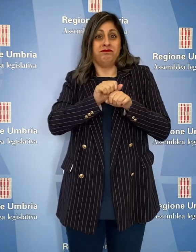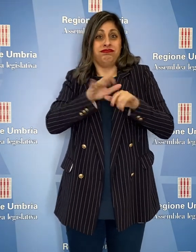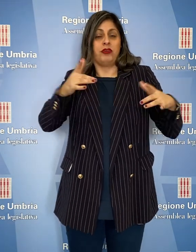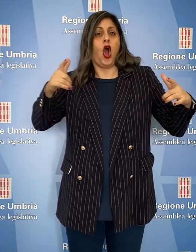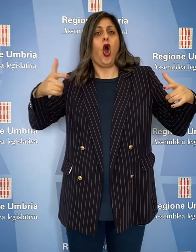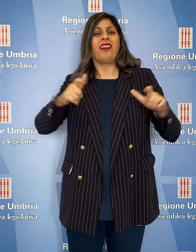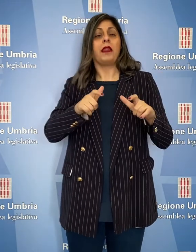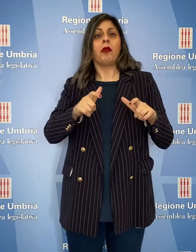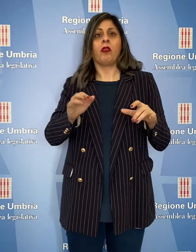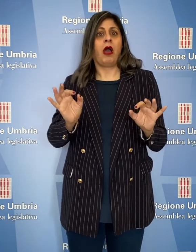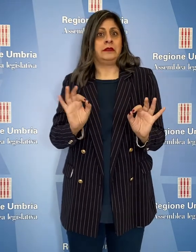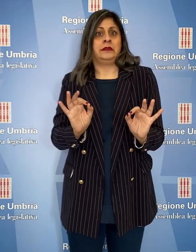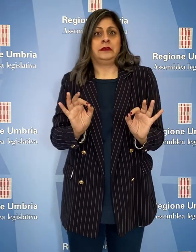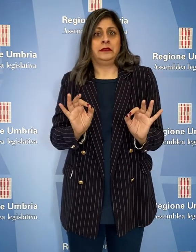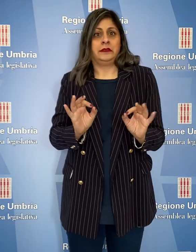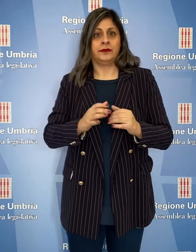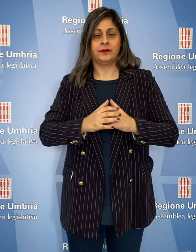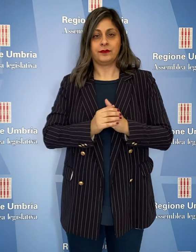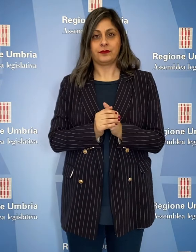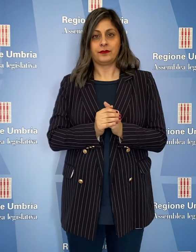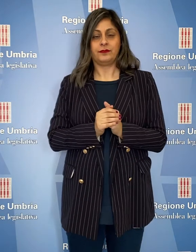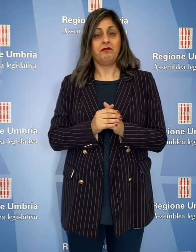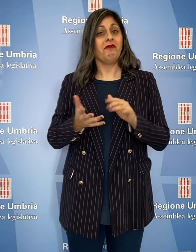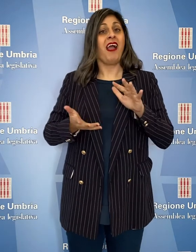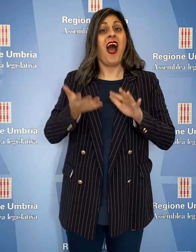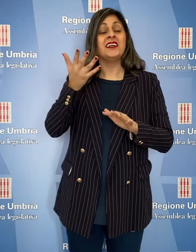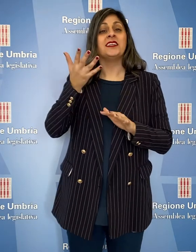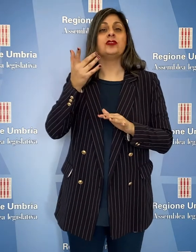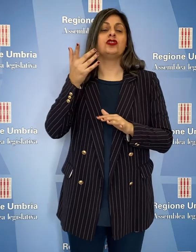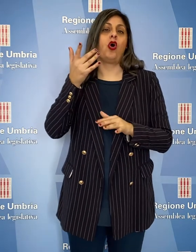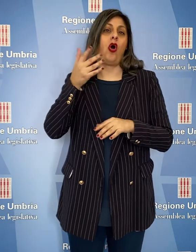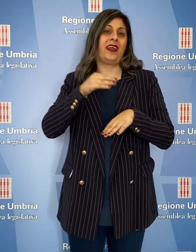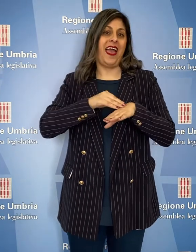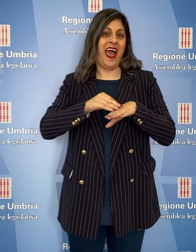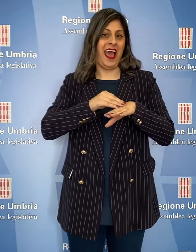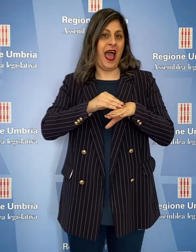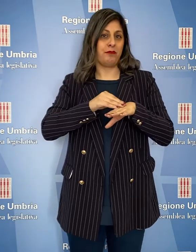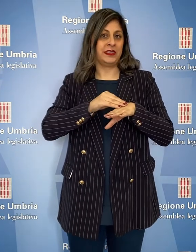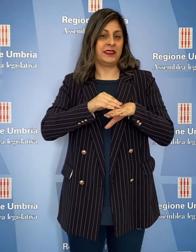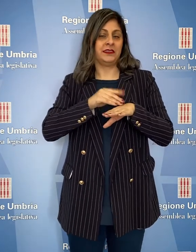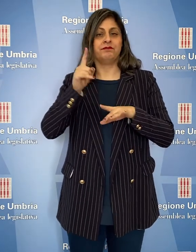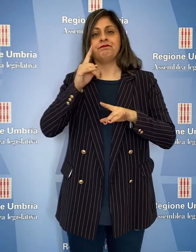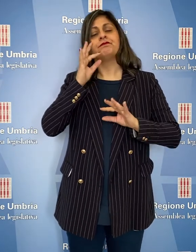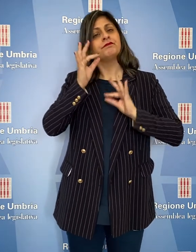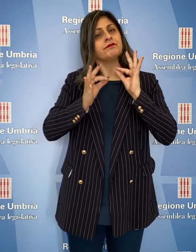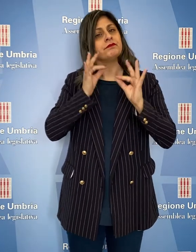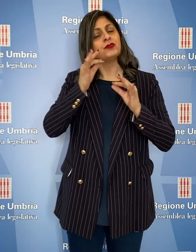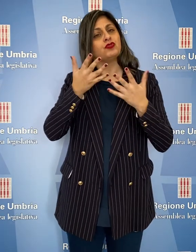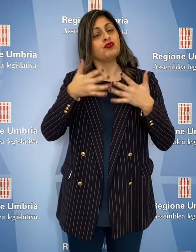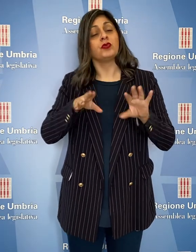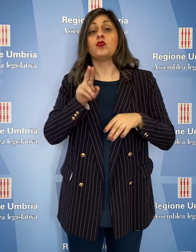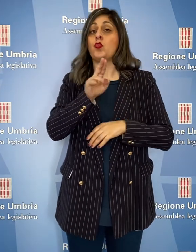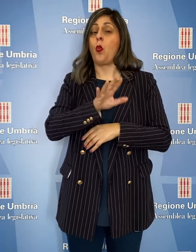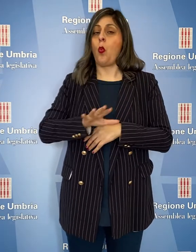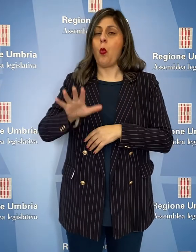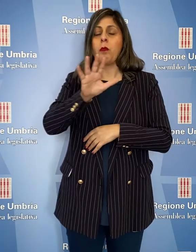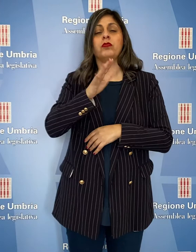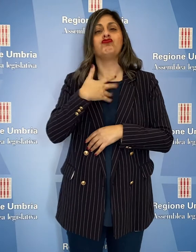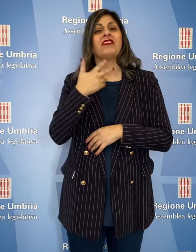diffusione del Covid. L'assessore Paola Agabiti ha spiegato che in Umbria ci sono